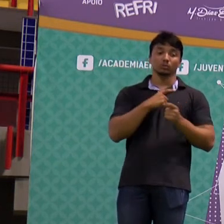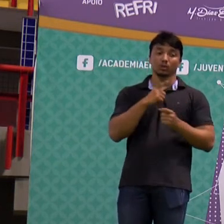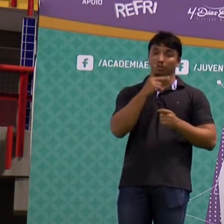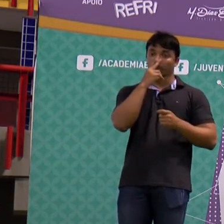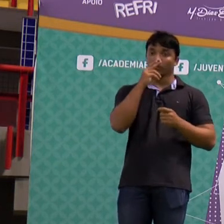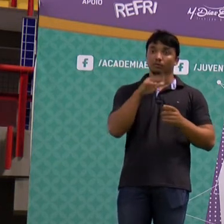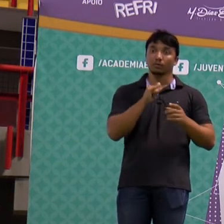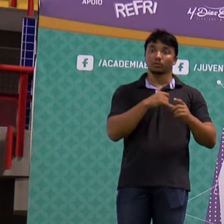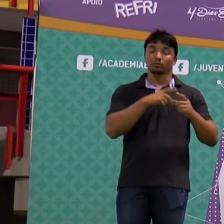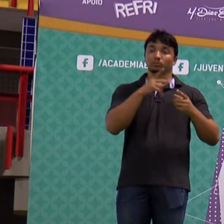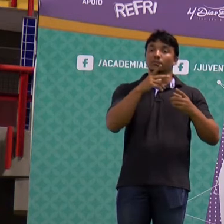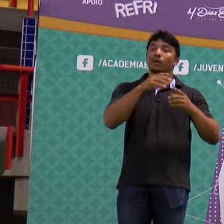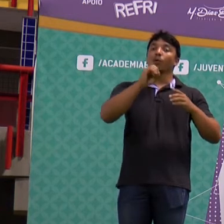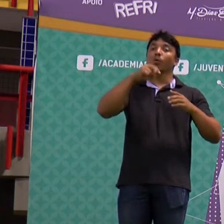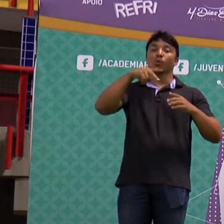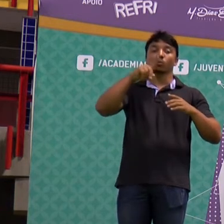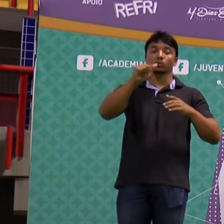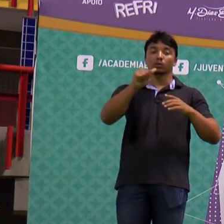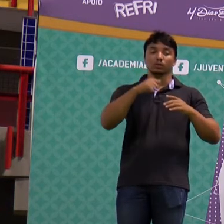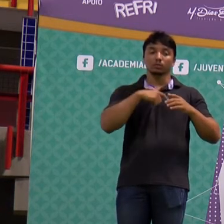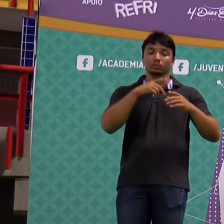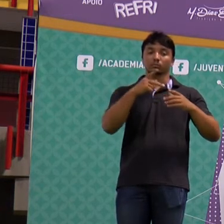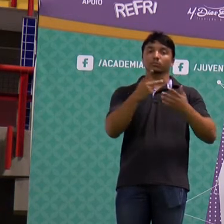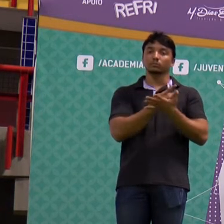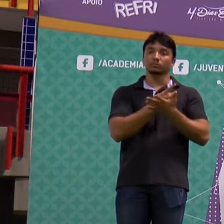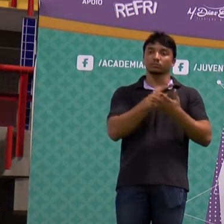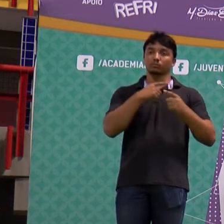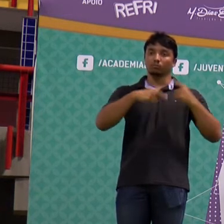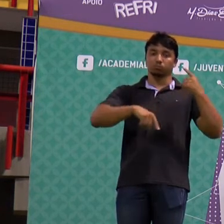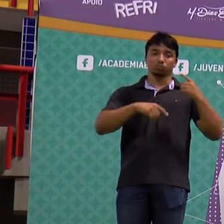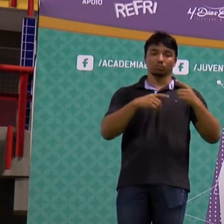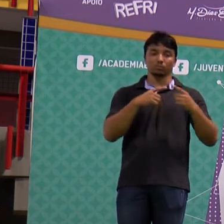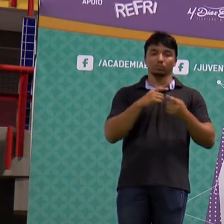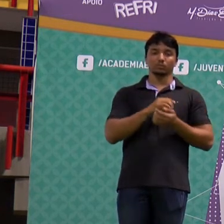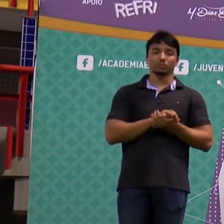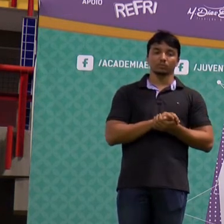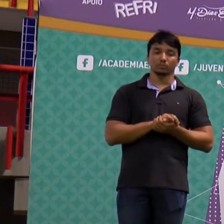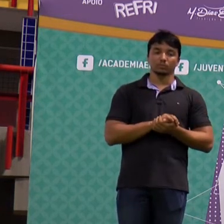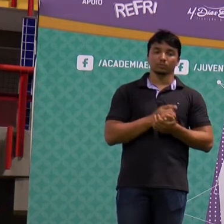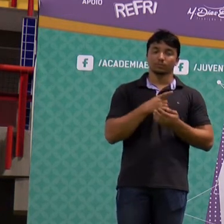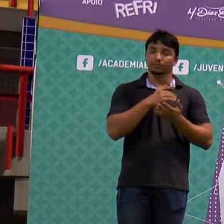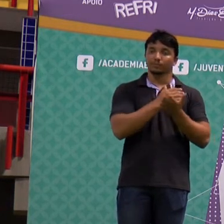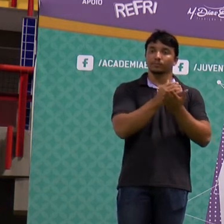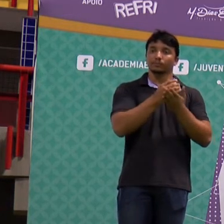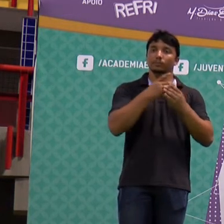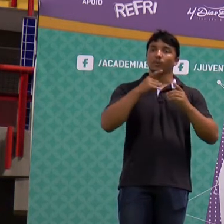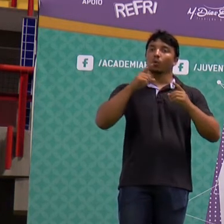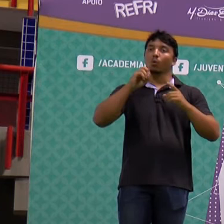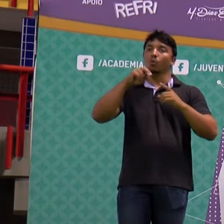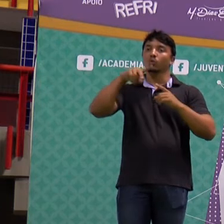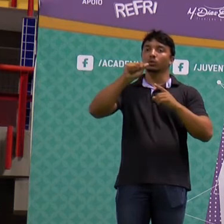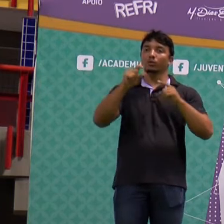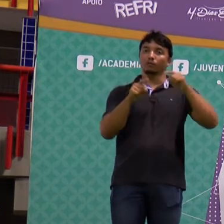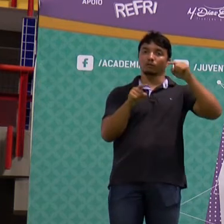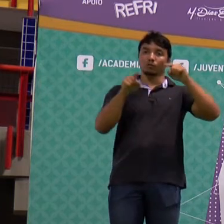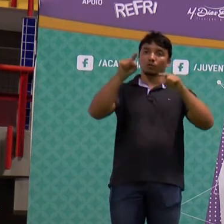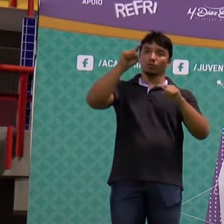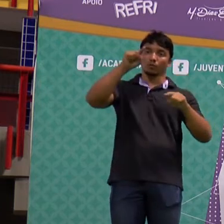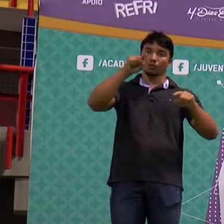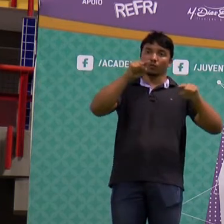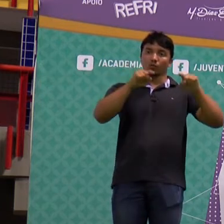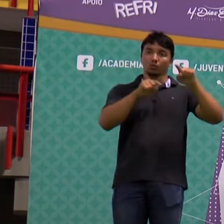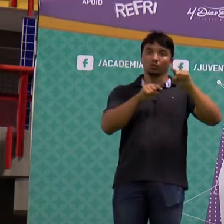aumentando cada vez mais. A onda começa a vibrar de pouquinho até entrar o colapso da matéria. Então, a